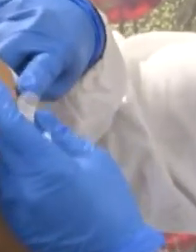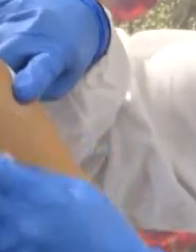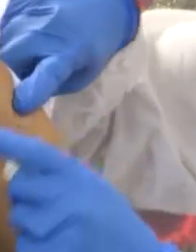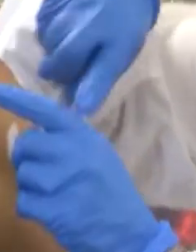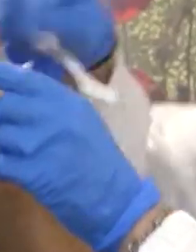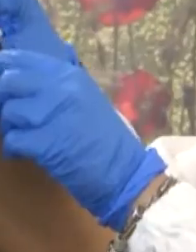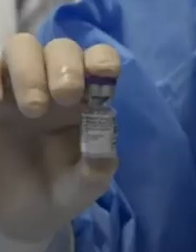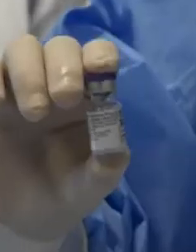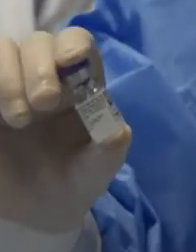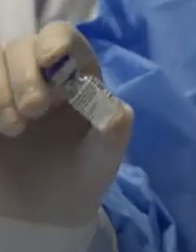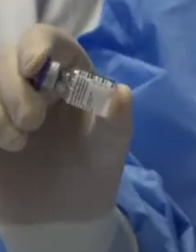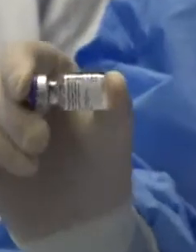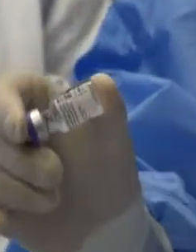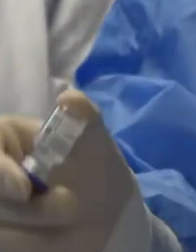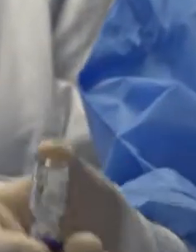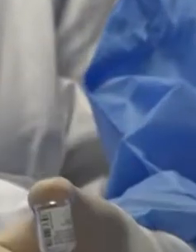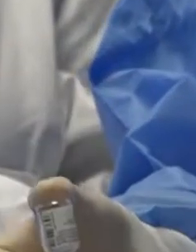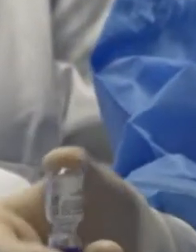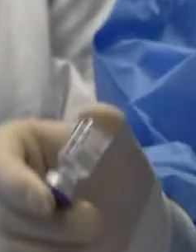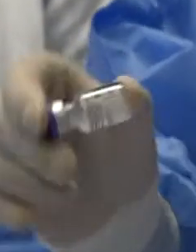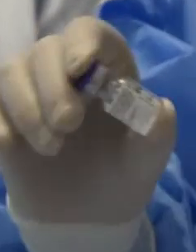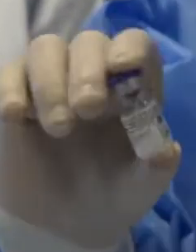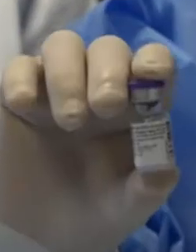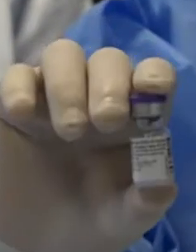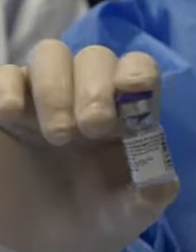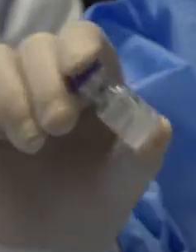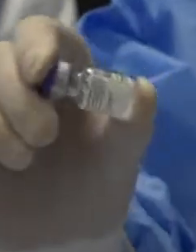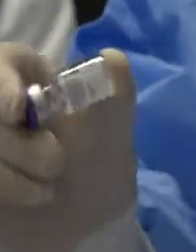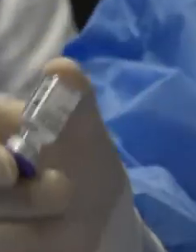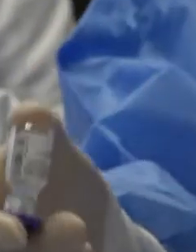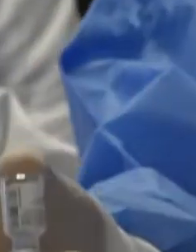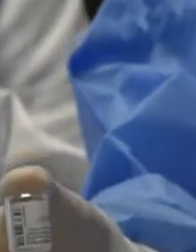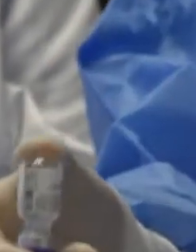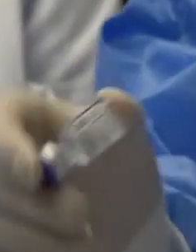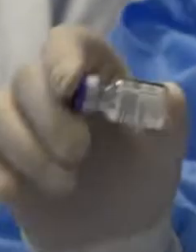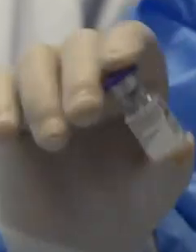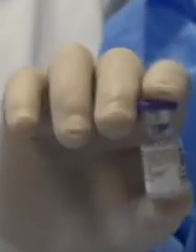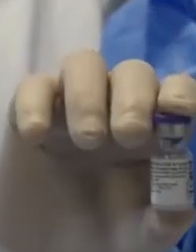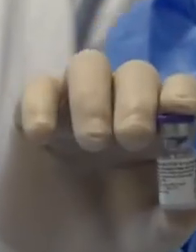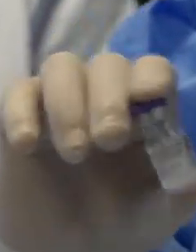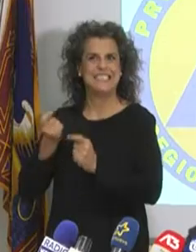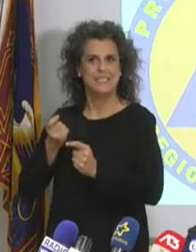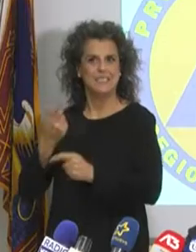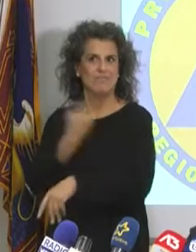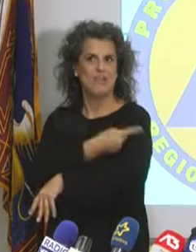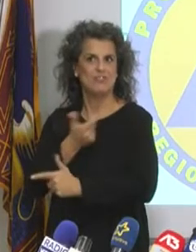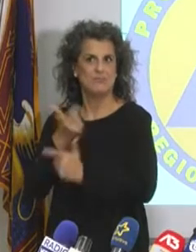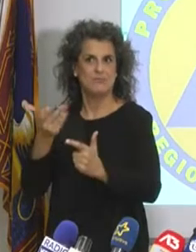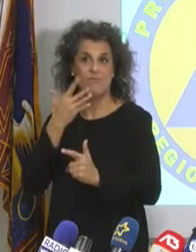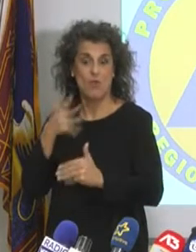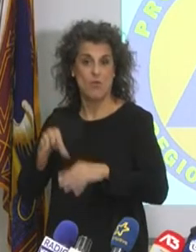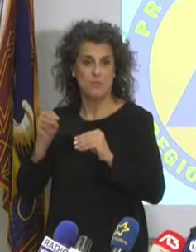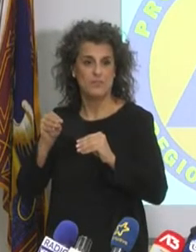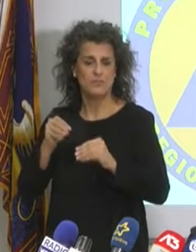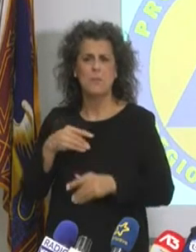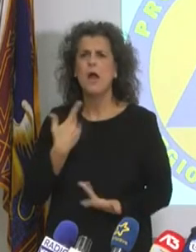fornitura Pfizer che permetterà di allargare, Zaia se lo augura, anche lo spettro della prima vaccinazione alla popolazione. Noi diciamo ultra 80 anni